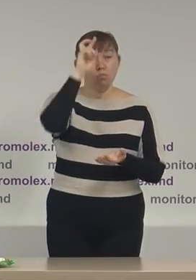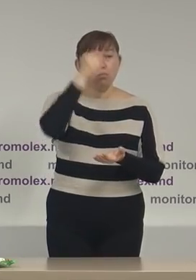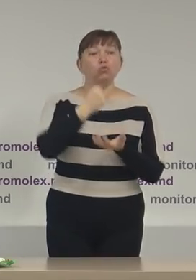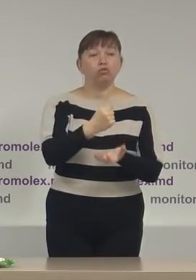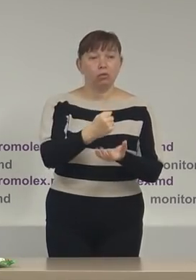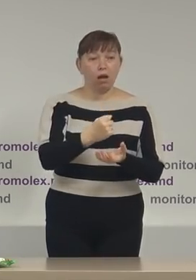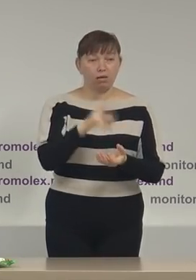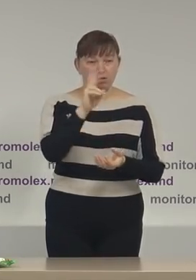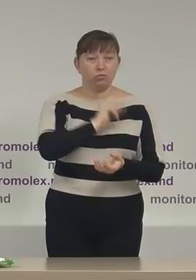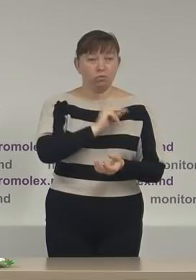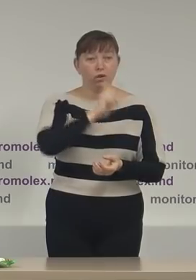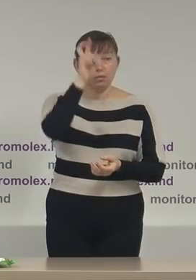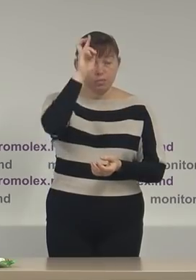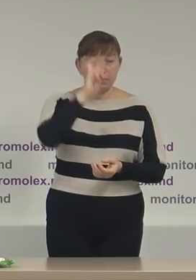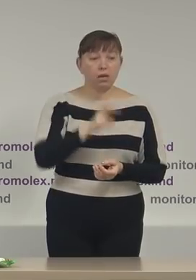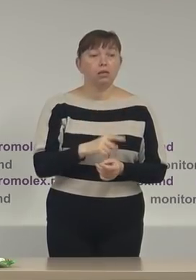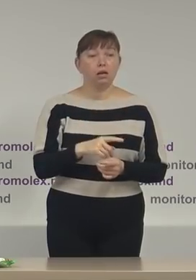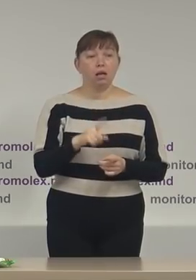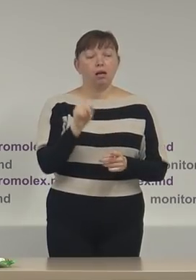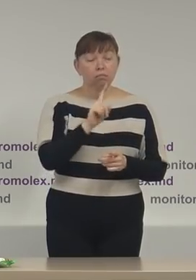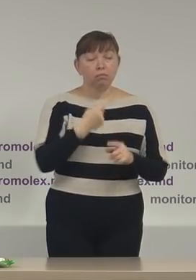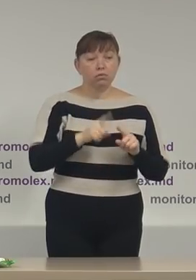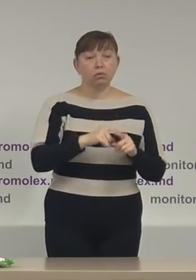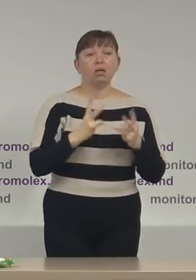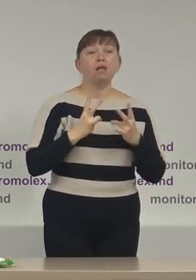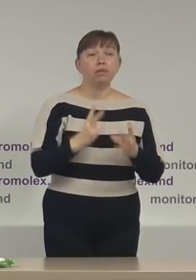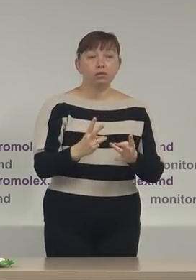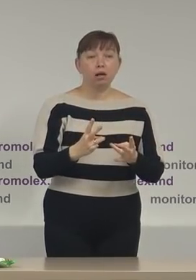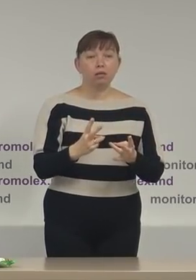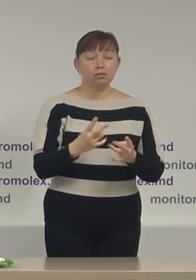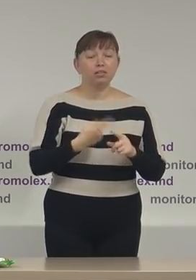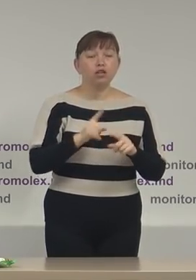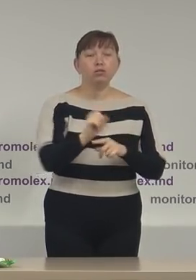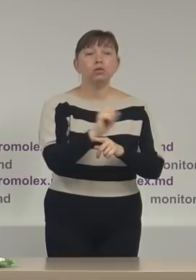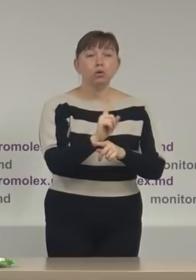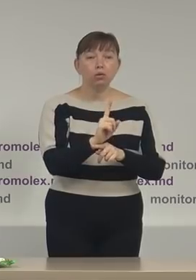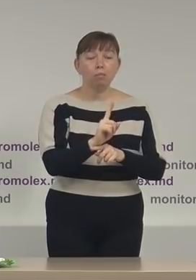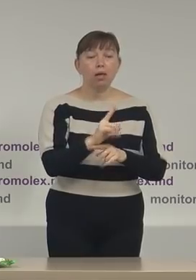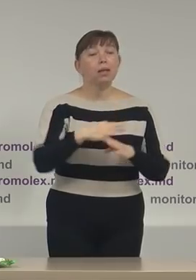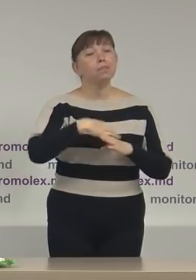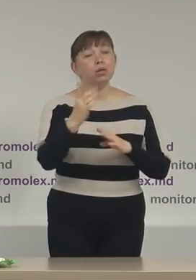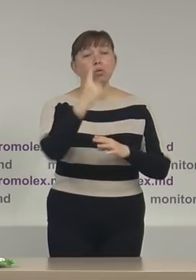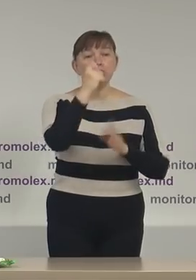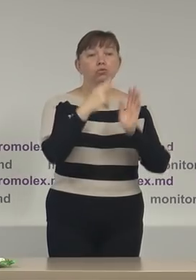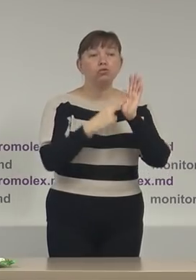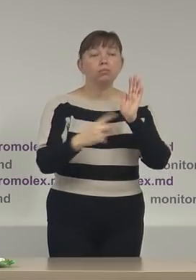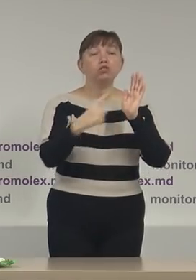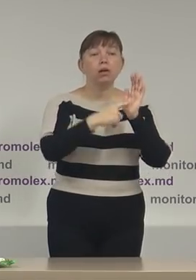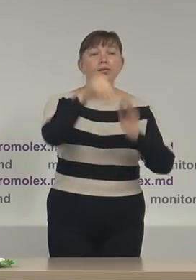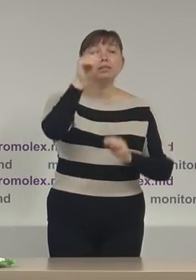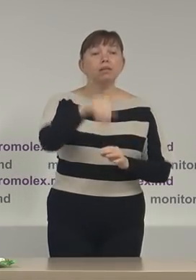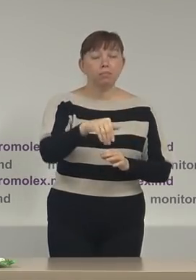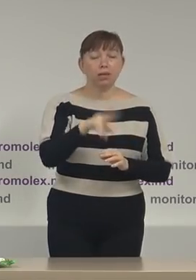fiind afectați de acest regulament peste 176 de mii